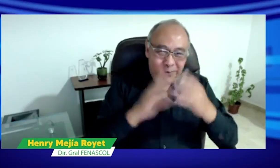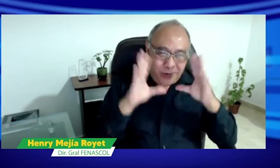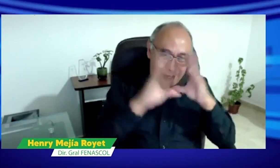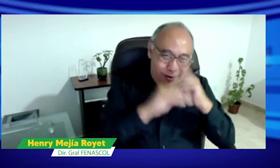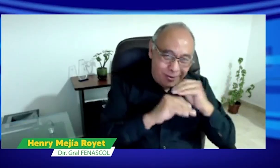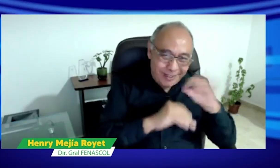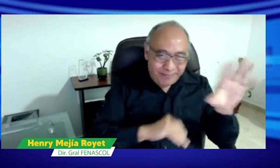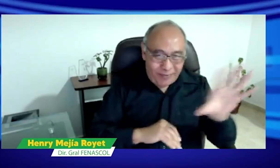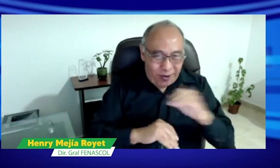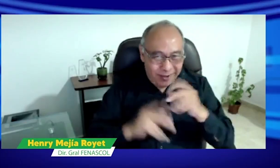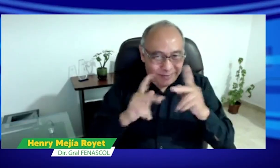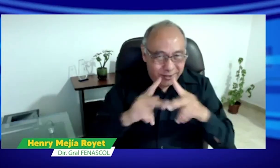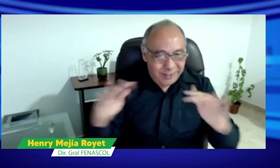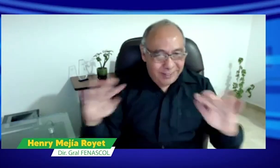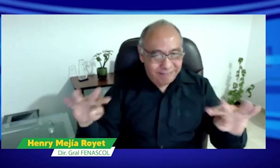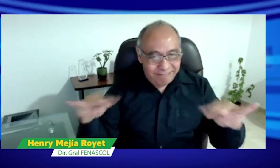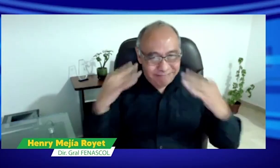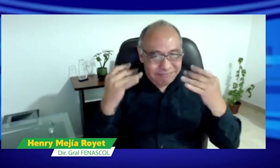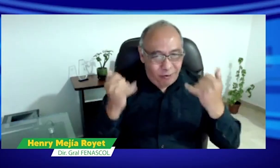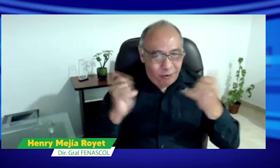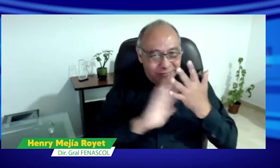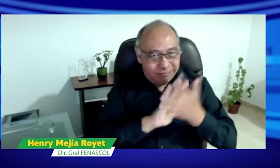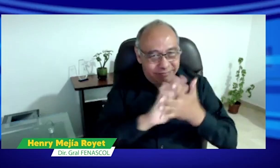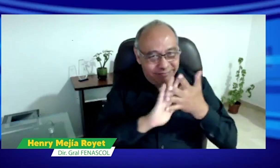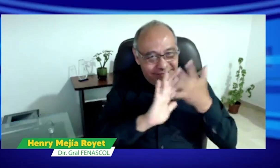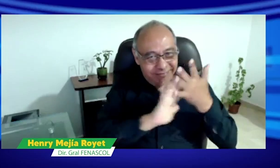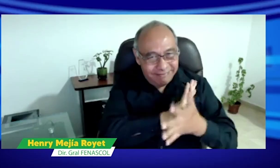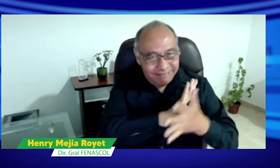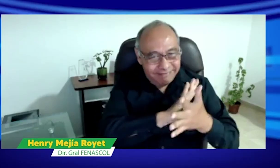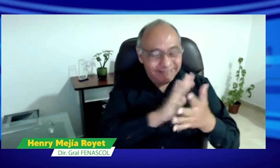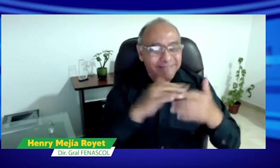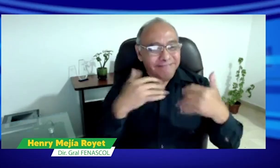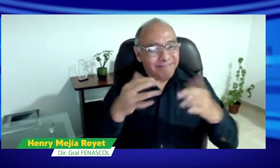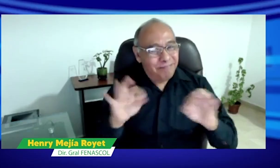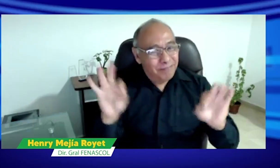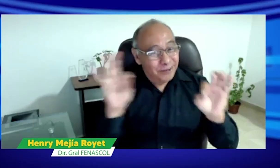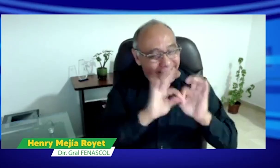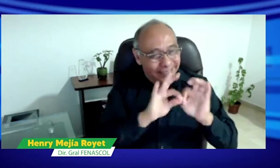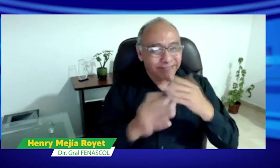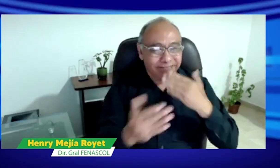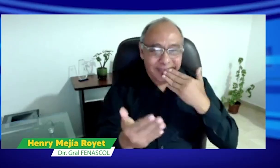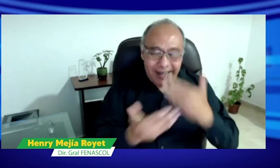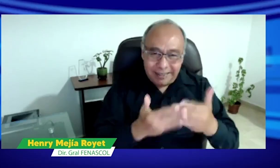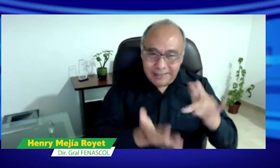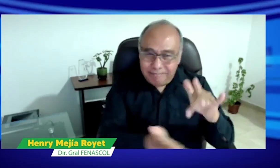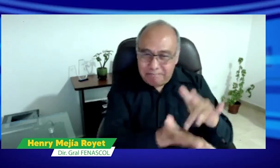Hola, buenas noches a todas las personas que están conectadas con nosotros en Noticias Señales de esta noche.